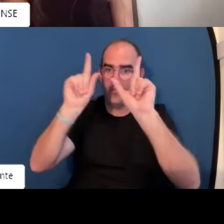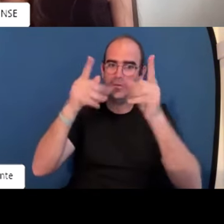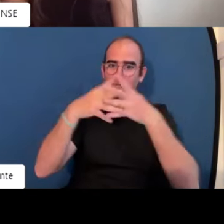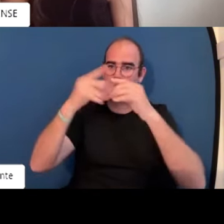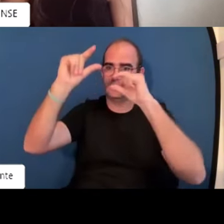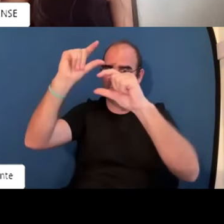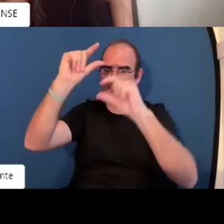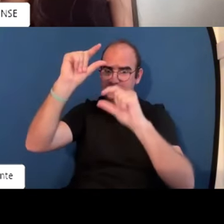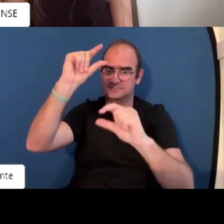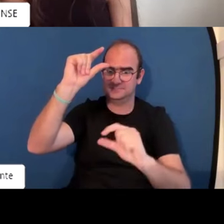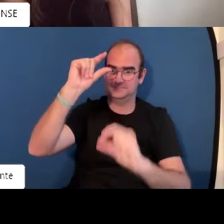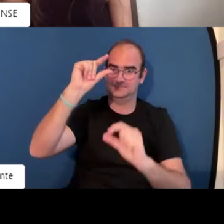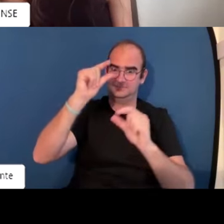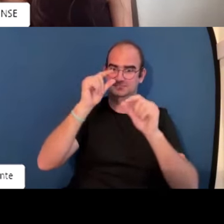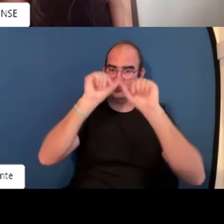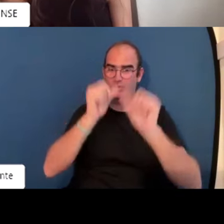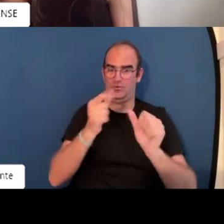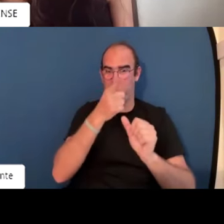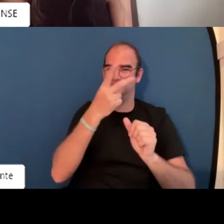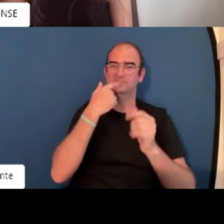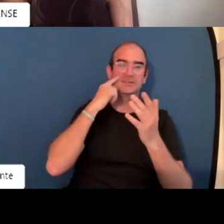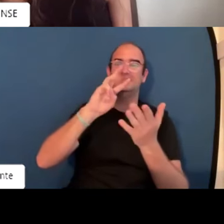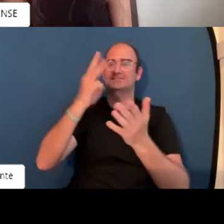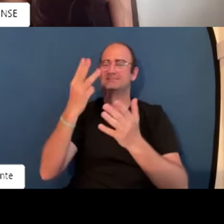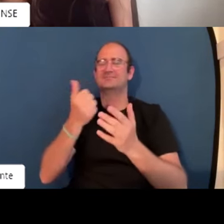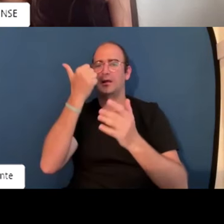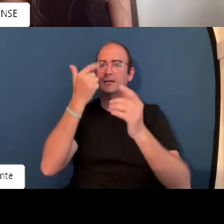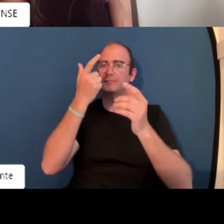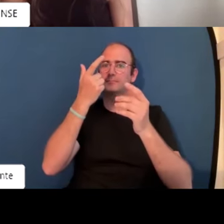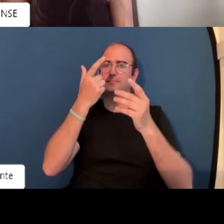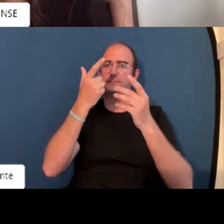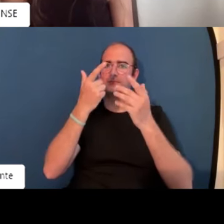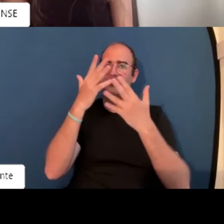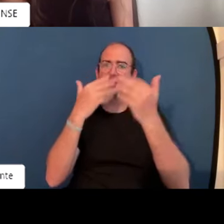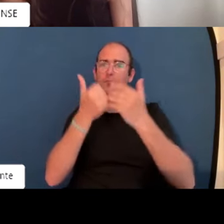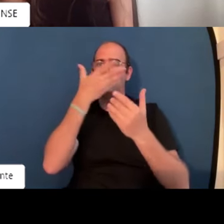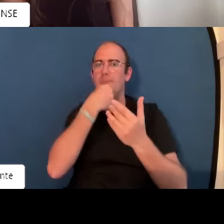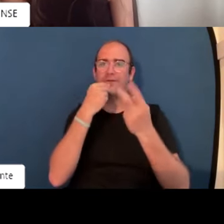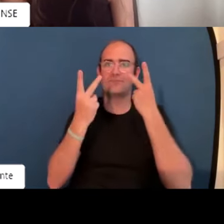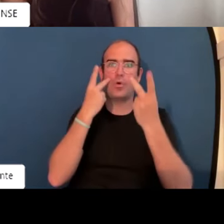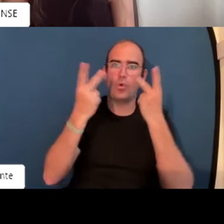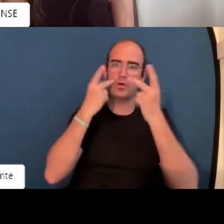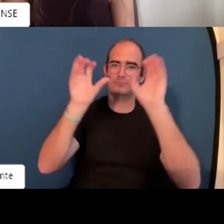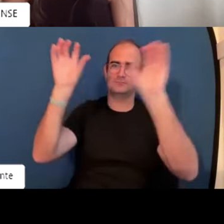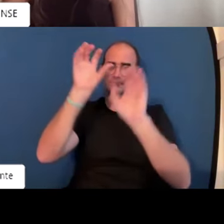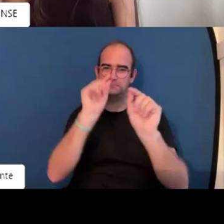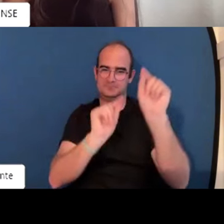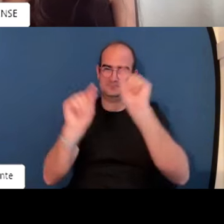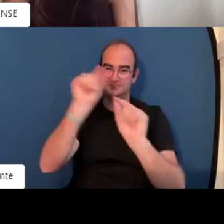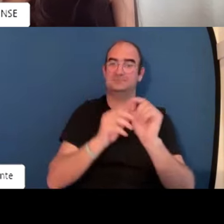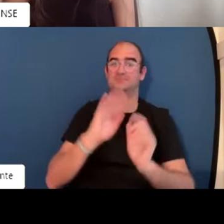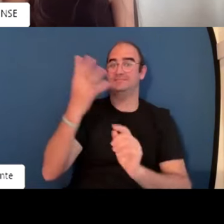usar la tecnología los ordenadores empezamos a poner las fotografías a que